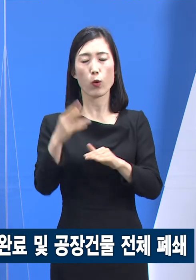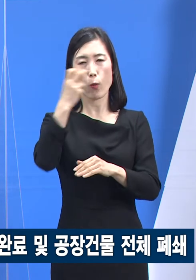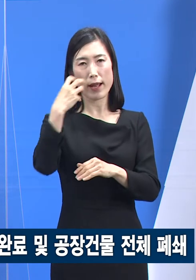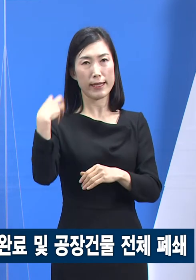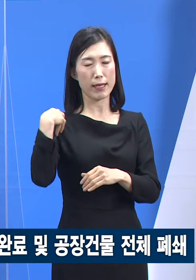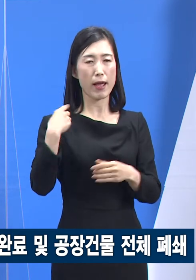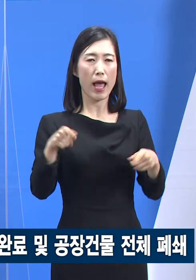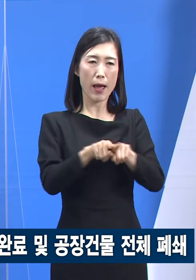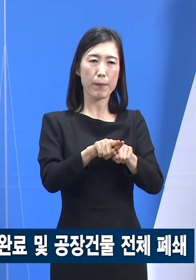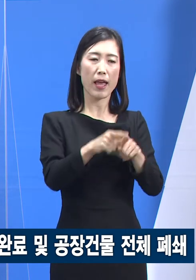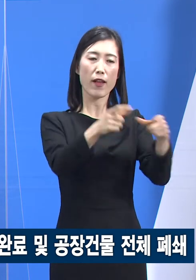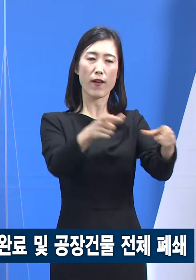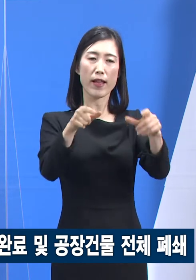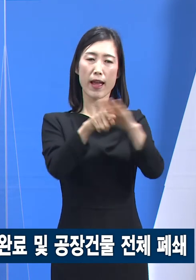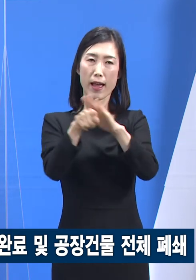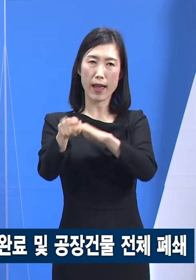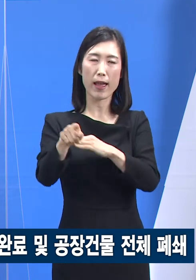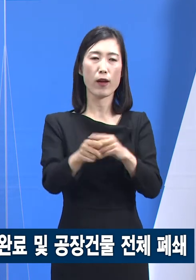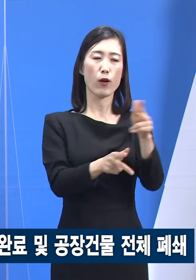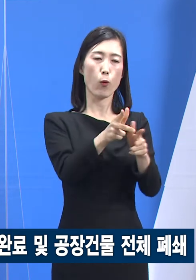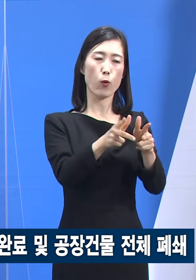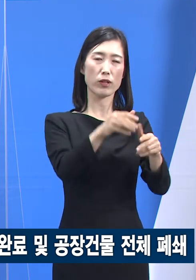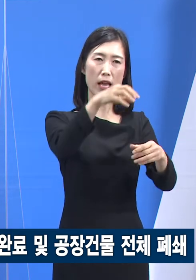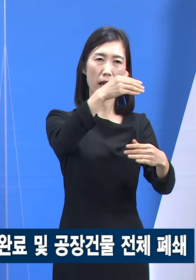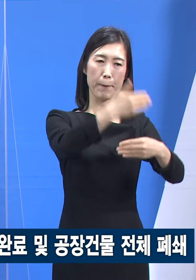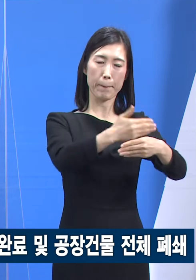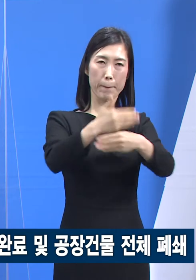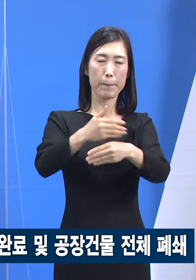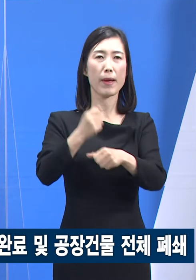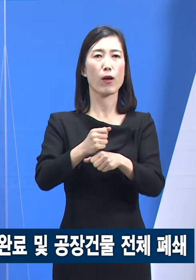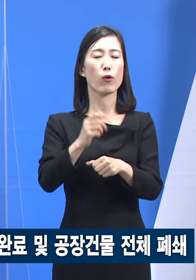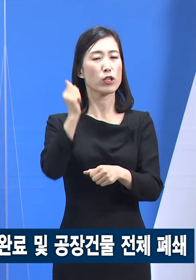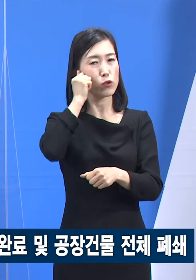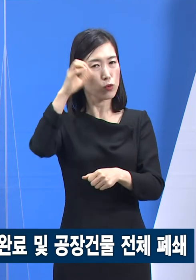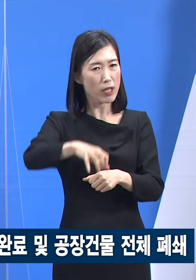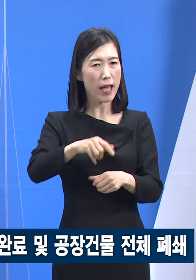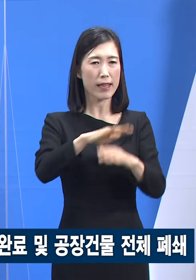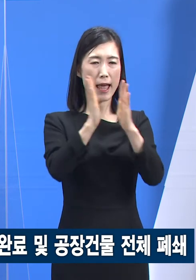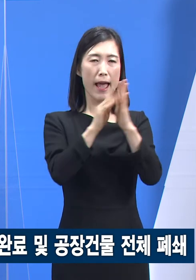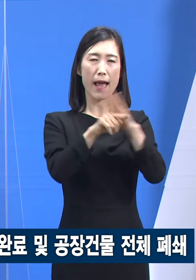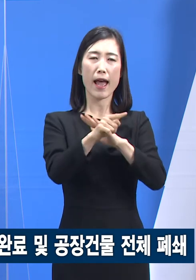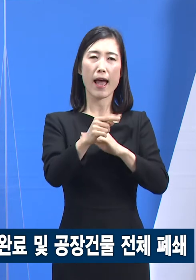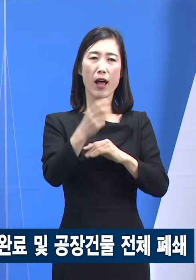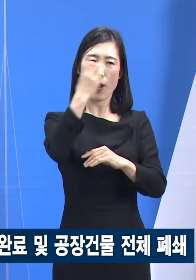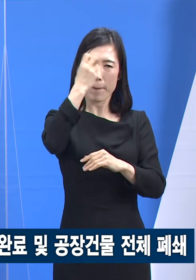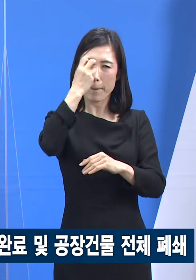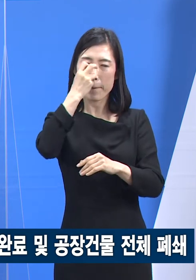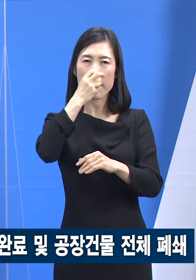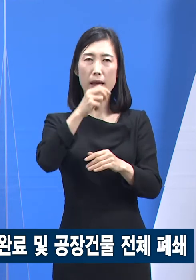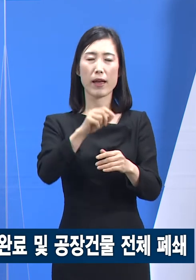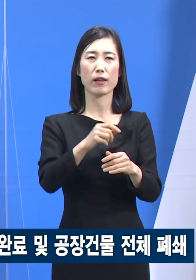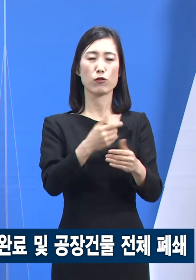생산라인 및 기숙사 내 검체를 채취하여 현장 위험도 평가도 실시하였습니다.